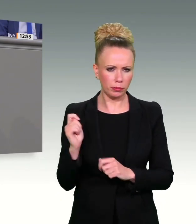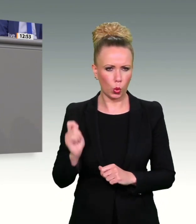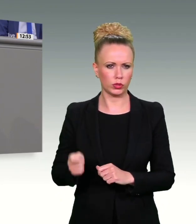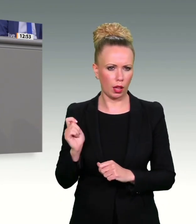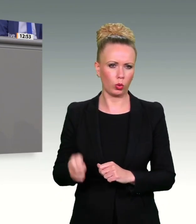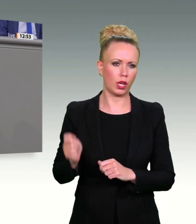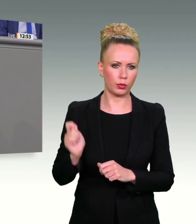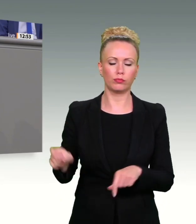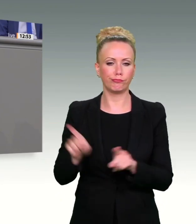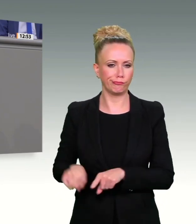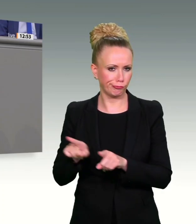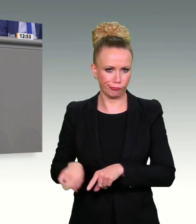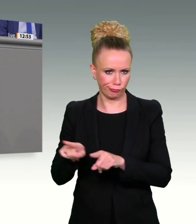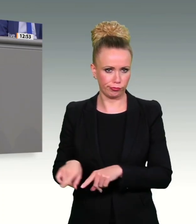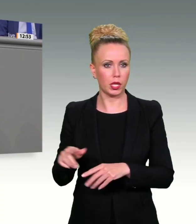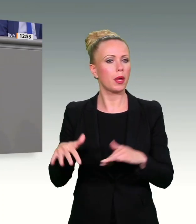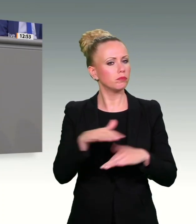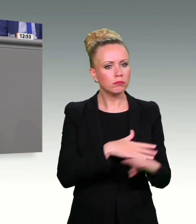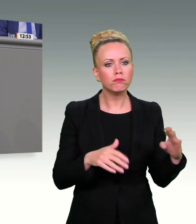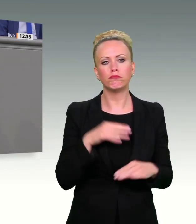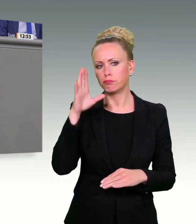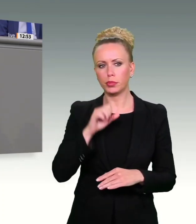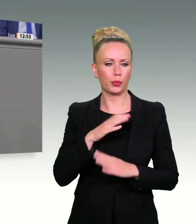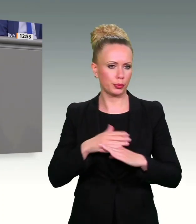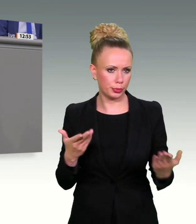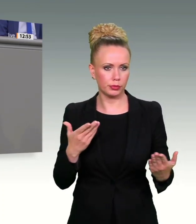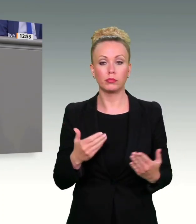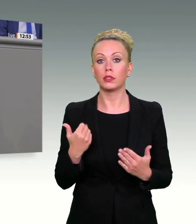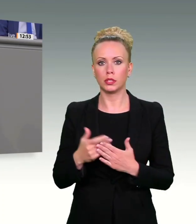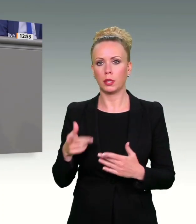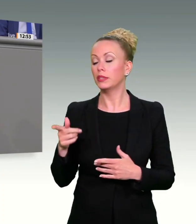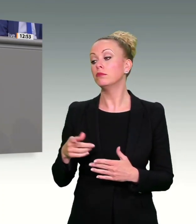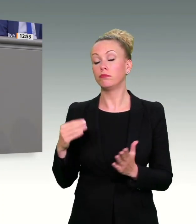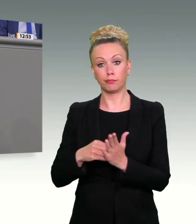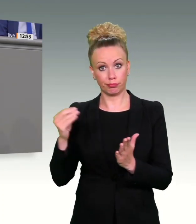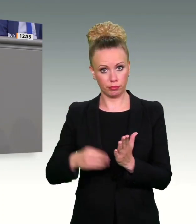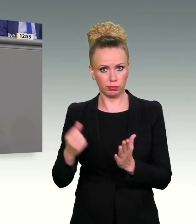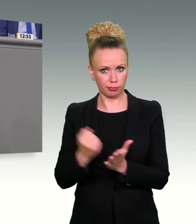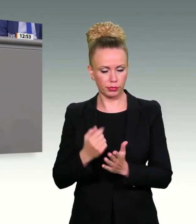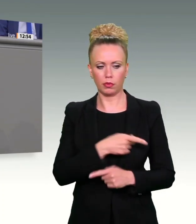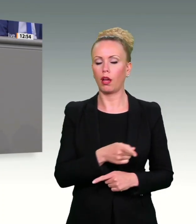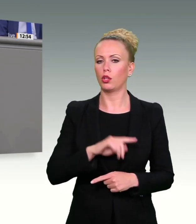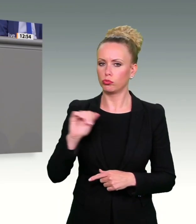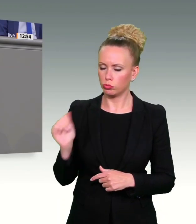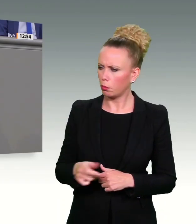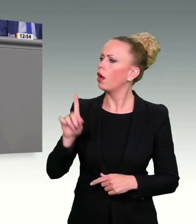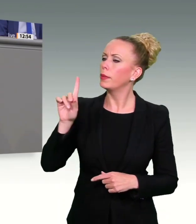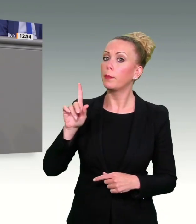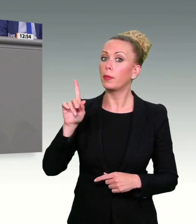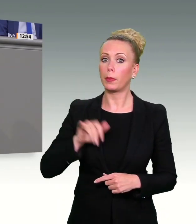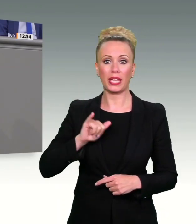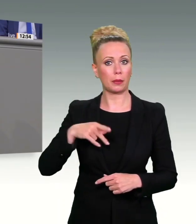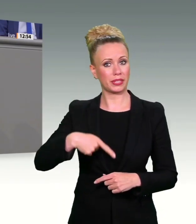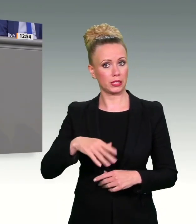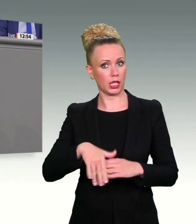gelernt. Die Tinte auf dem Urteil war noch gar nicht trocken. Da kamen Sie schon mit einem neuen Vorschlag um die Ecke, nämlich einer anlasslosen Speicherung von IP-Adressen.